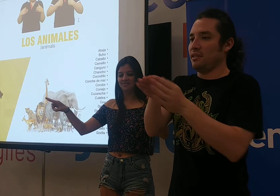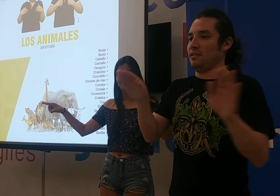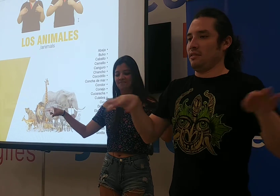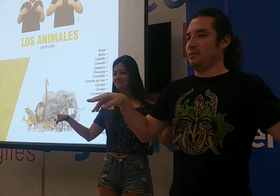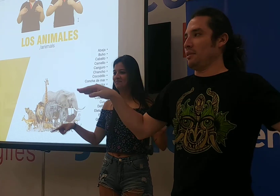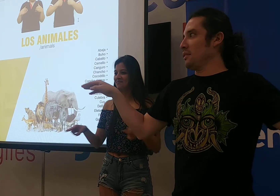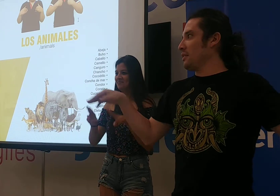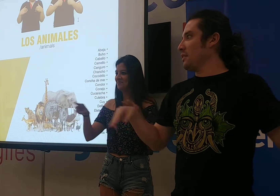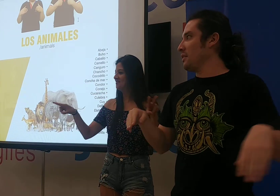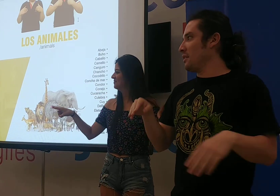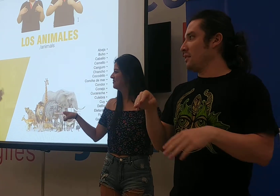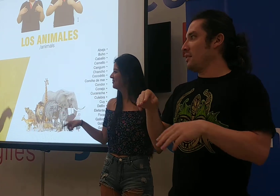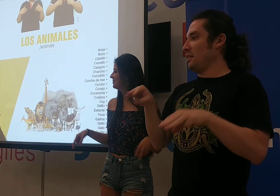Configuración M para mar